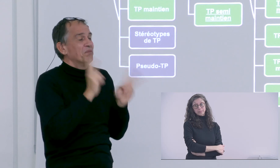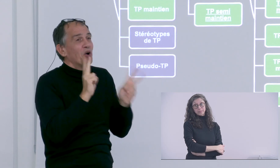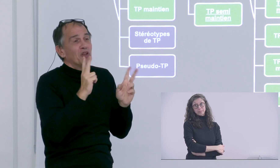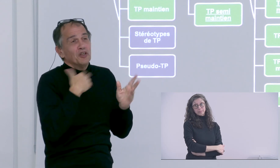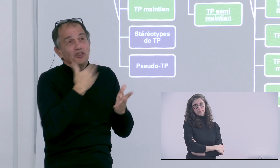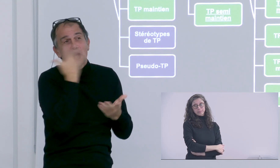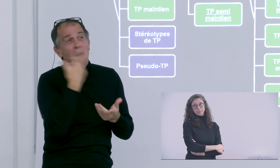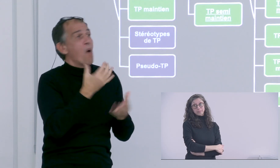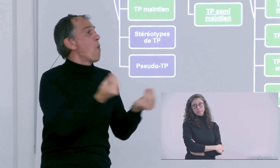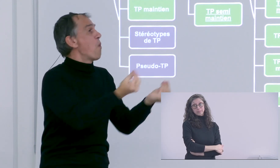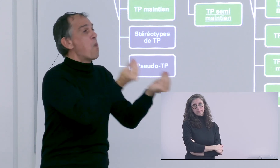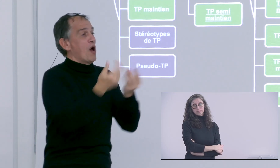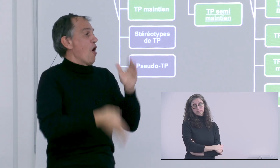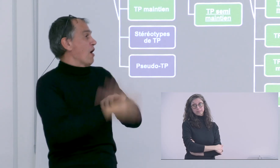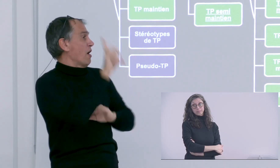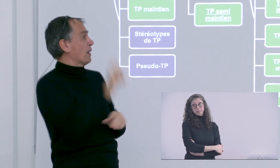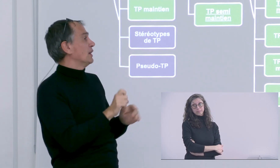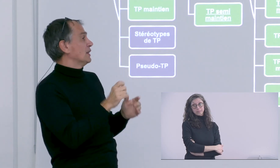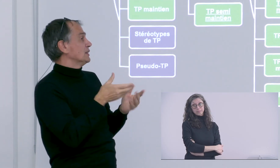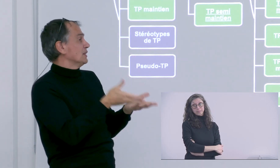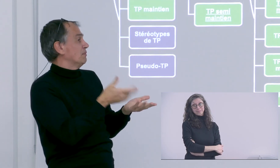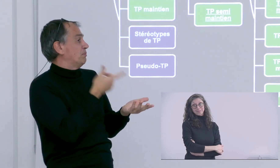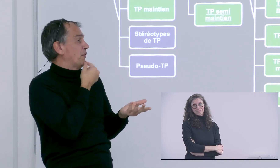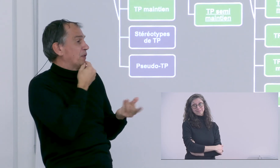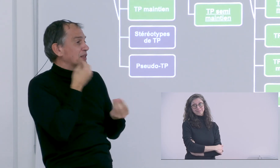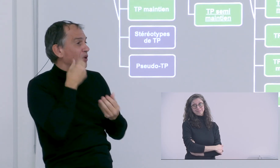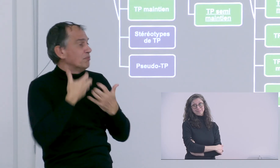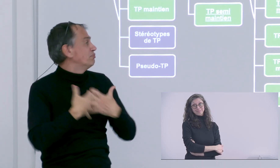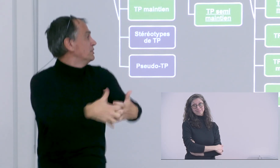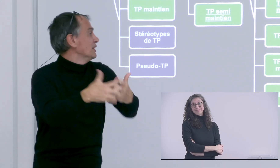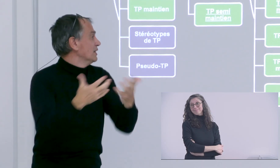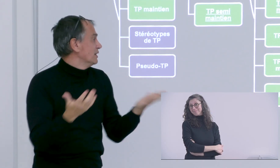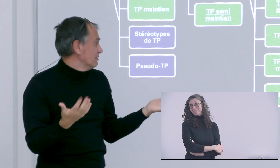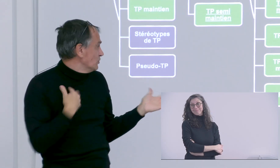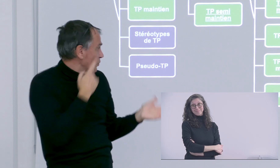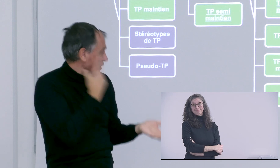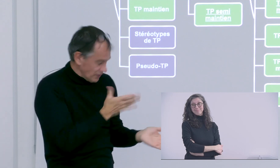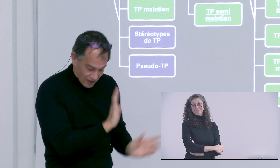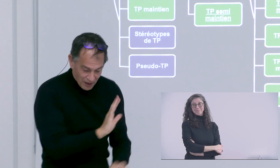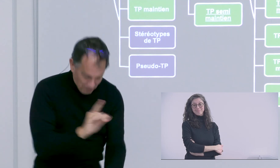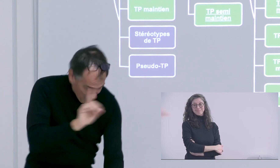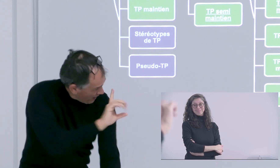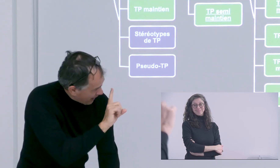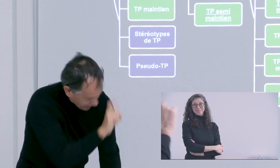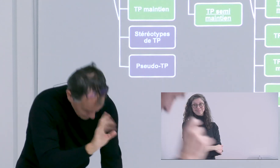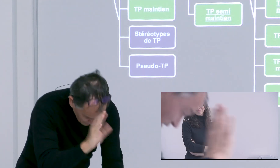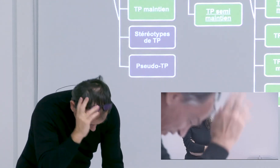que ça soit un peu rappeu et qu'il faille y réfléchir plus et je comprends aussi qu'on est dans une démarche un peu de démarrage et de mise